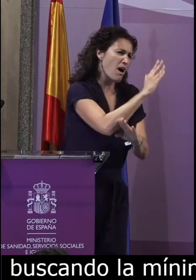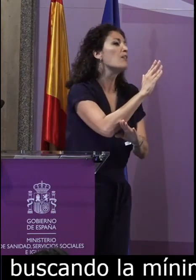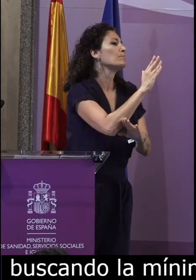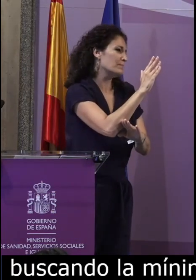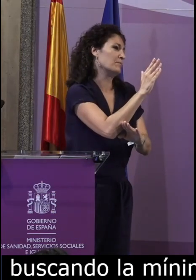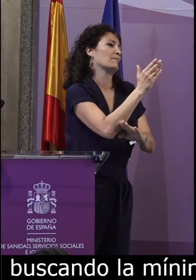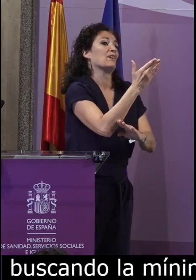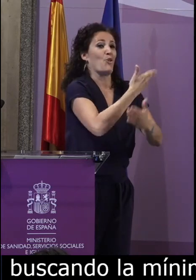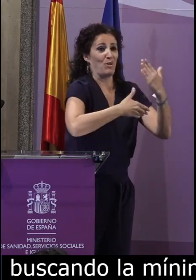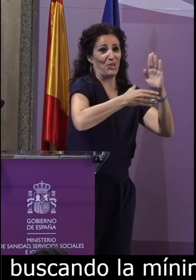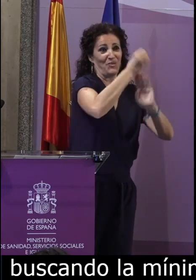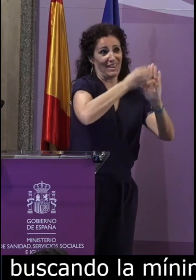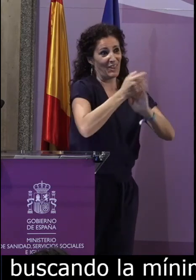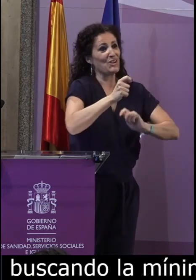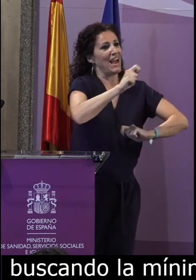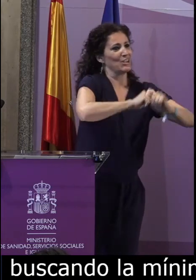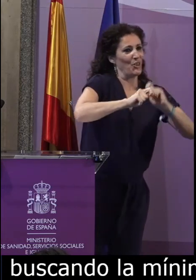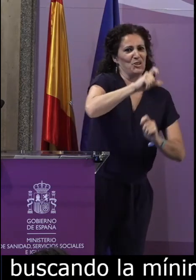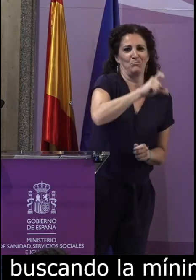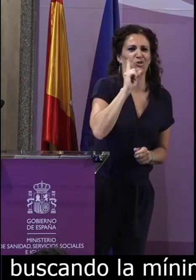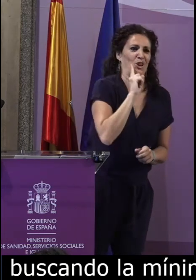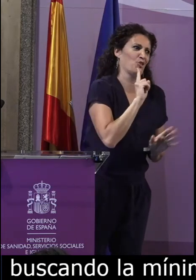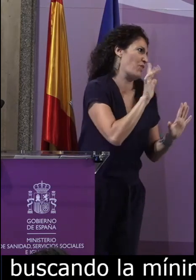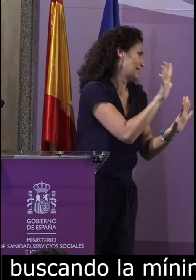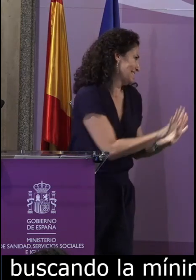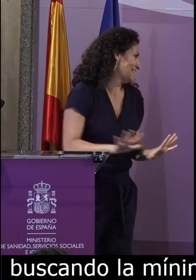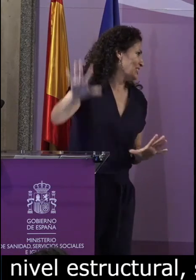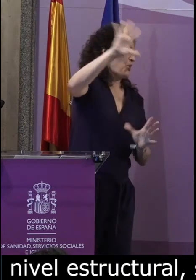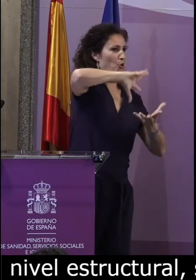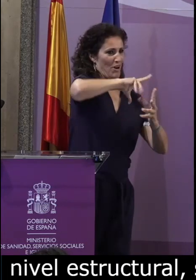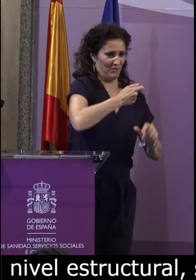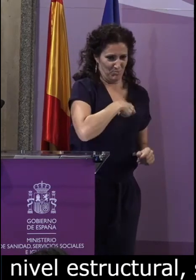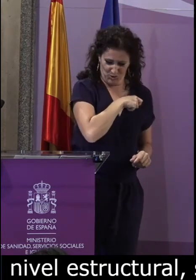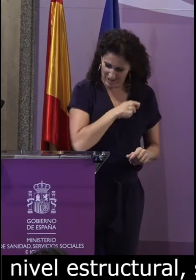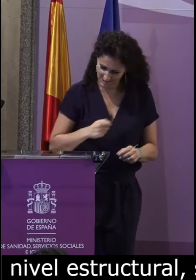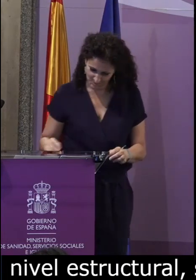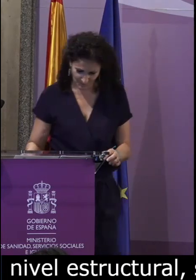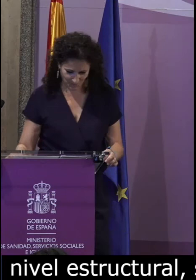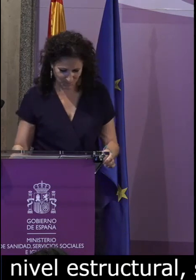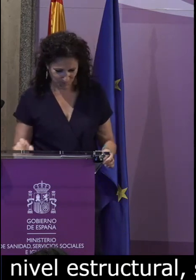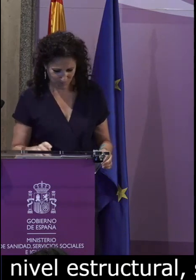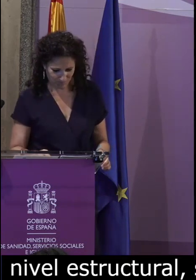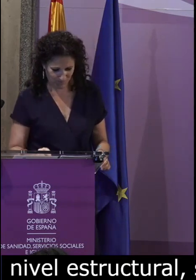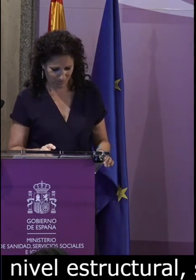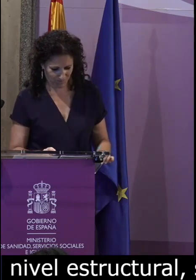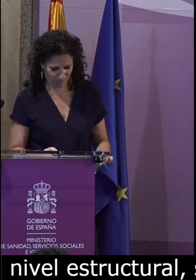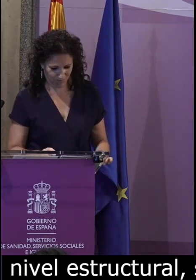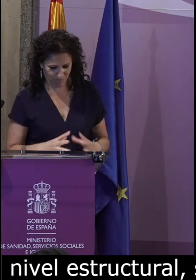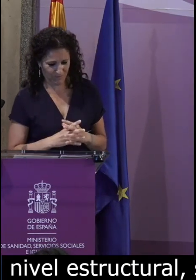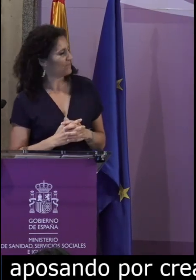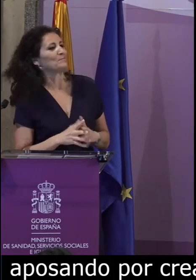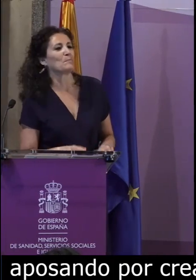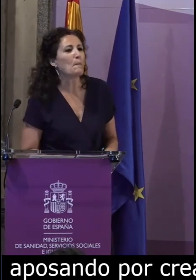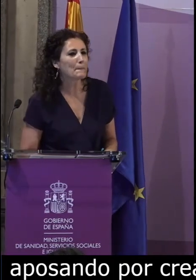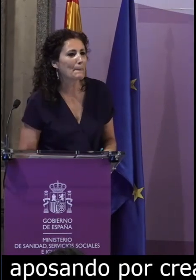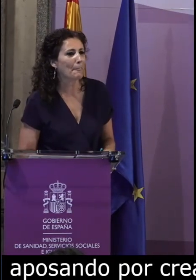crear un entorno lo más natural posible de uso de la lengua. De ahí nuestro especial interés en realizar esas grabaciones